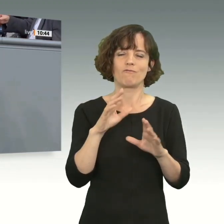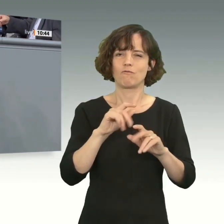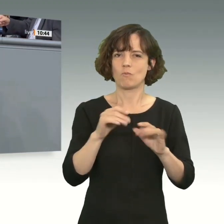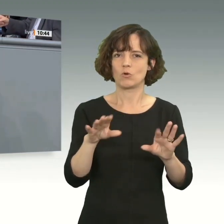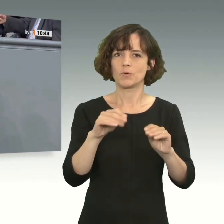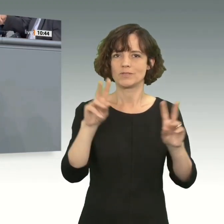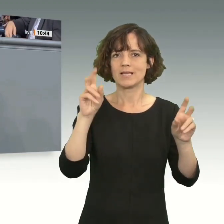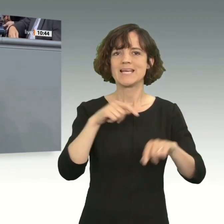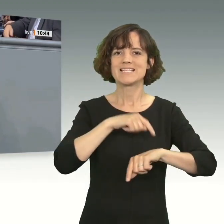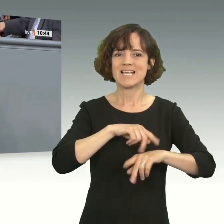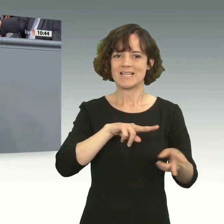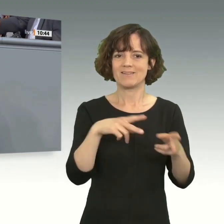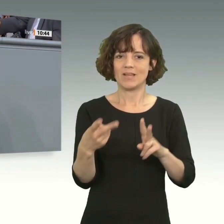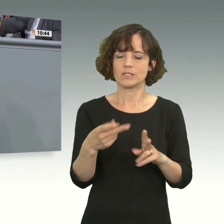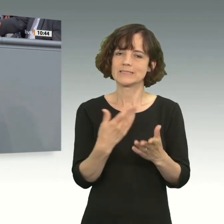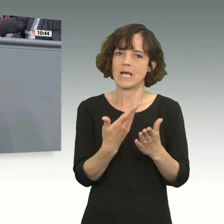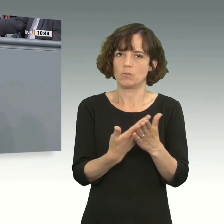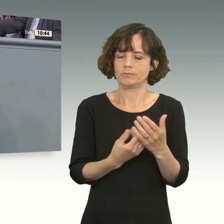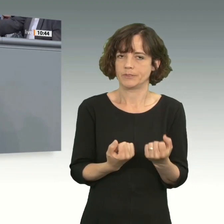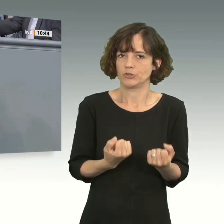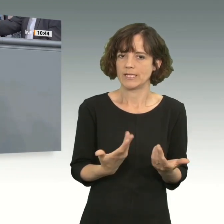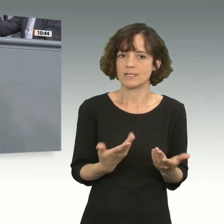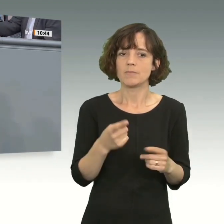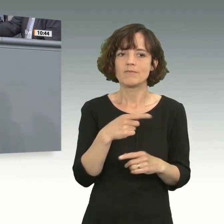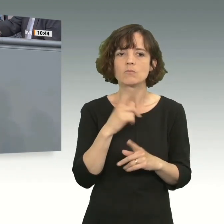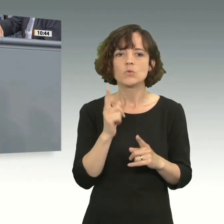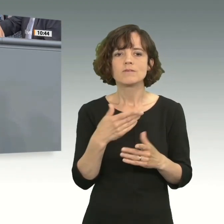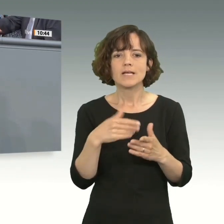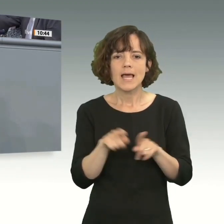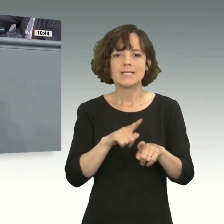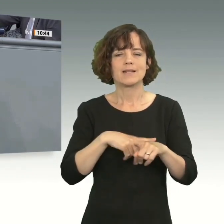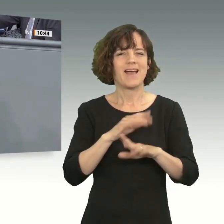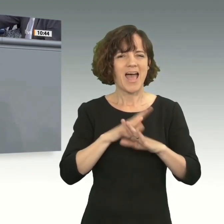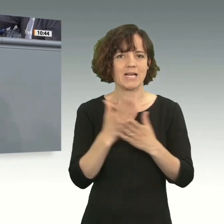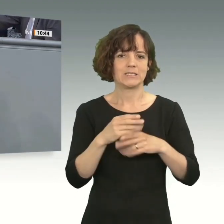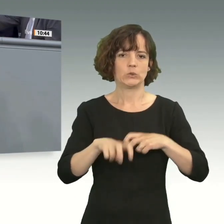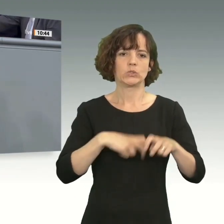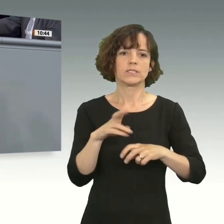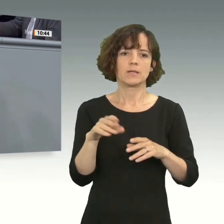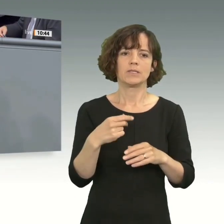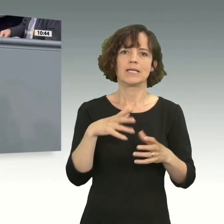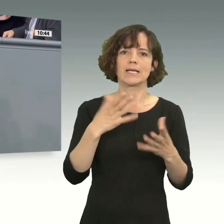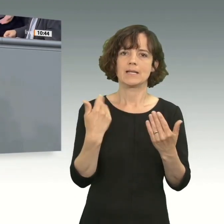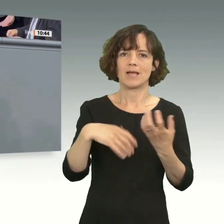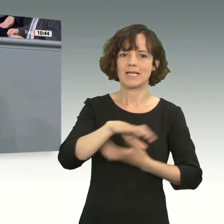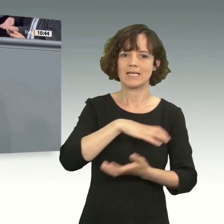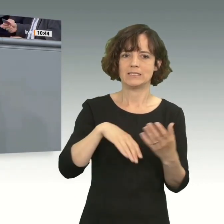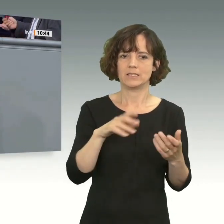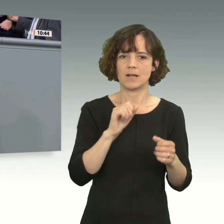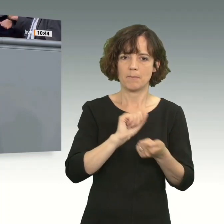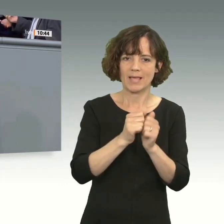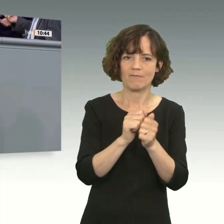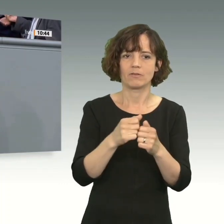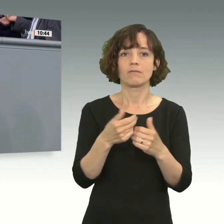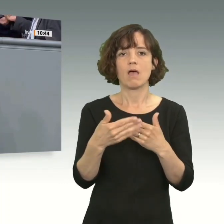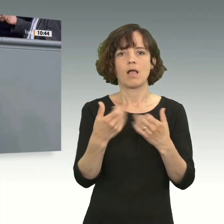auch alle Hebel nutzen, um die Klimakrise zu bekämpfen und nachhaltig zu wirtschaften. Denn Klimagerechtigkeit und eine Weltwirtschaft innerhalb der planetaren